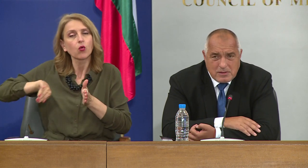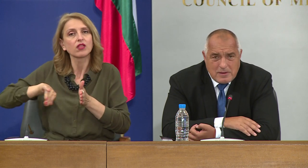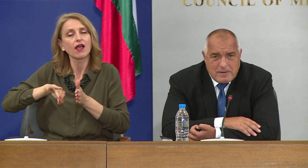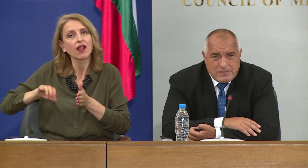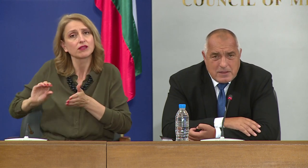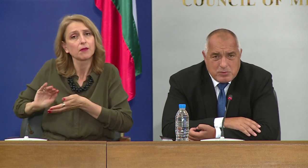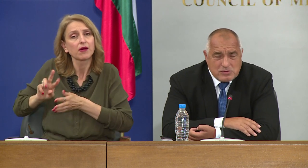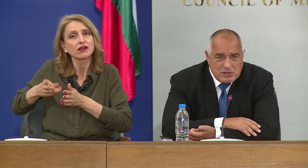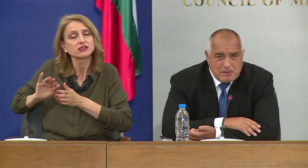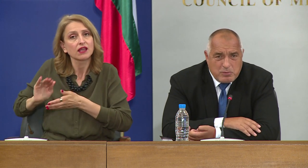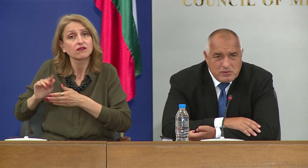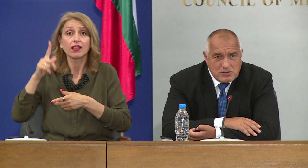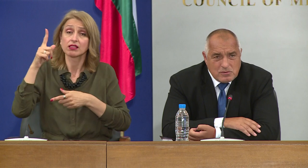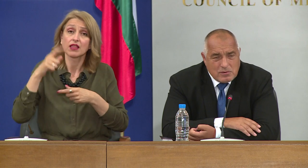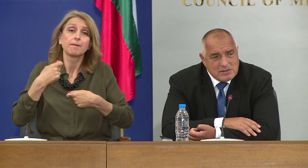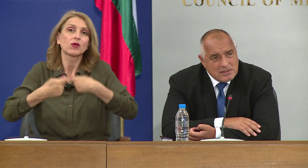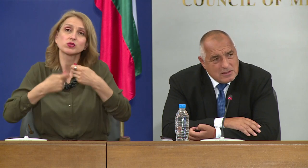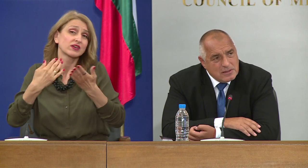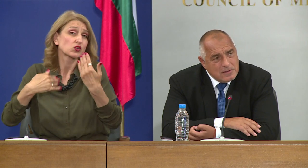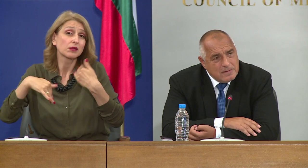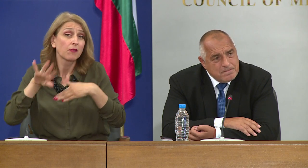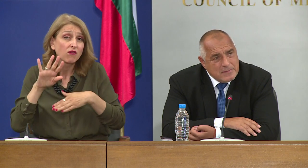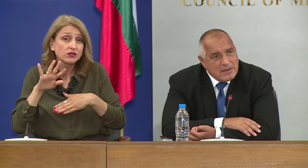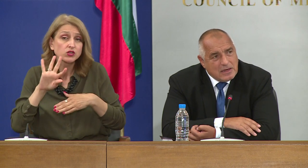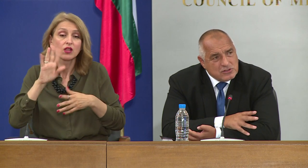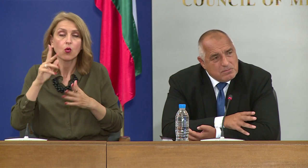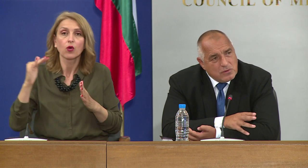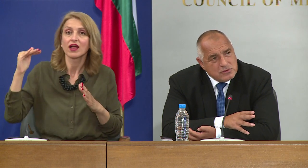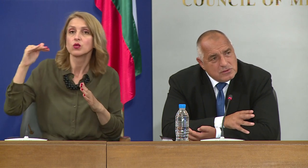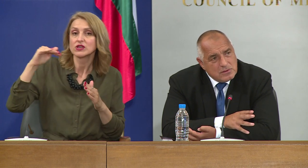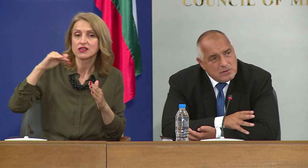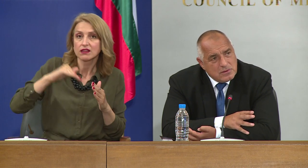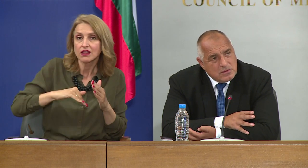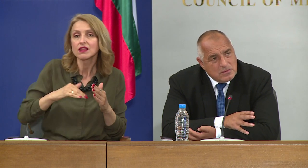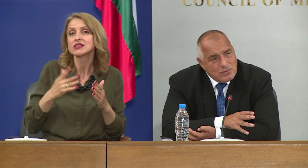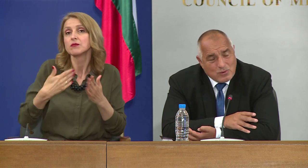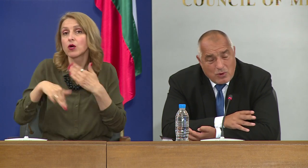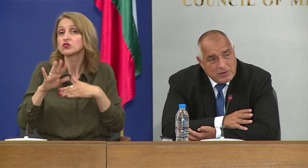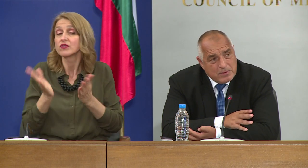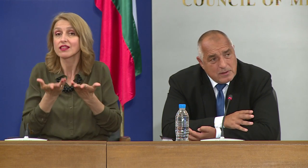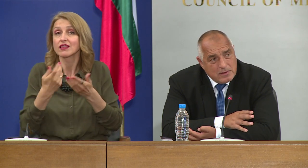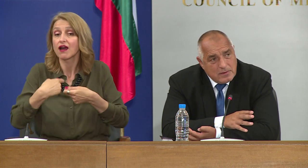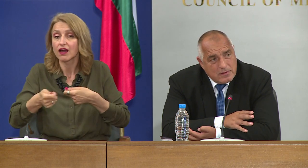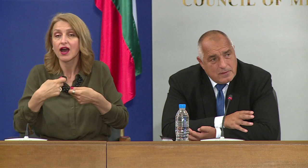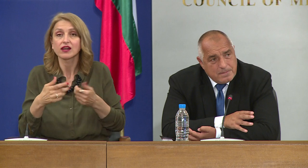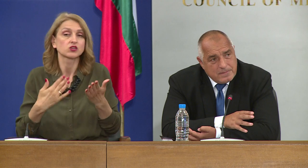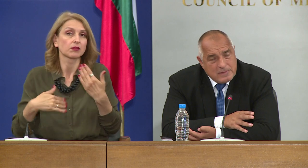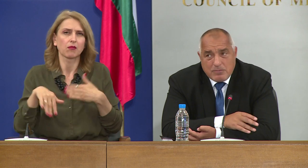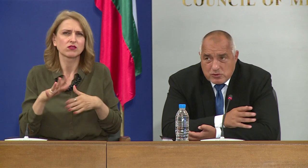економики. Те произвеждат повече, но когато затънат, харчат повече. Огромни пари.